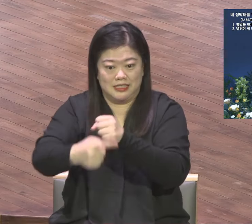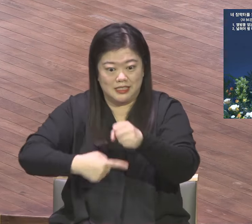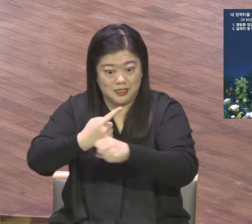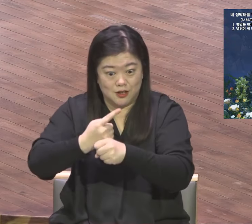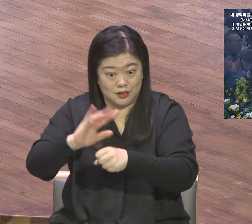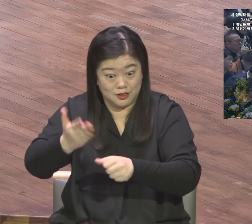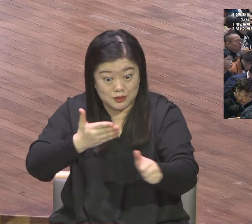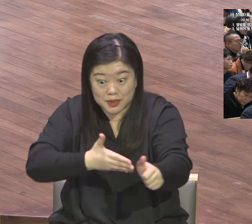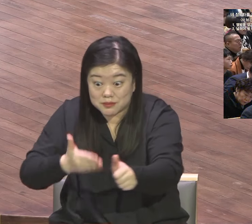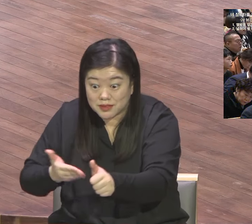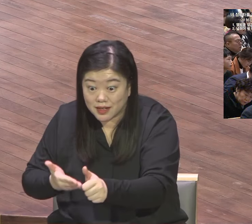축복합니다